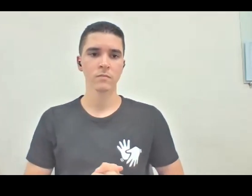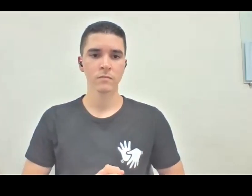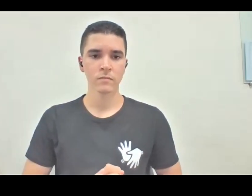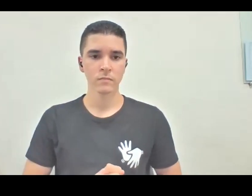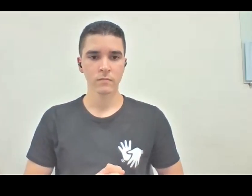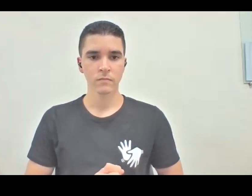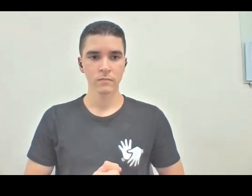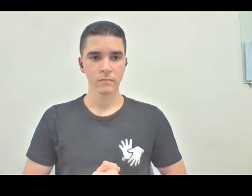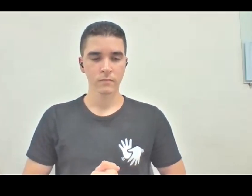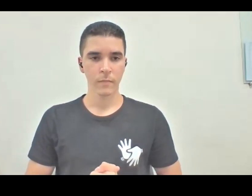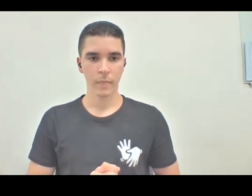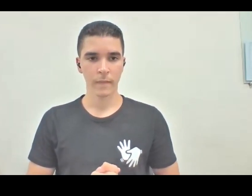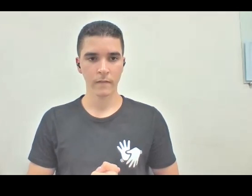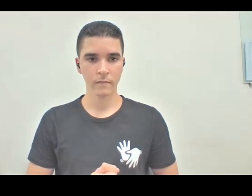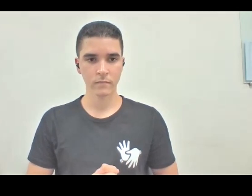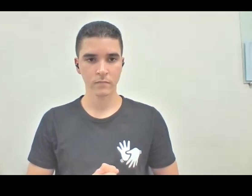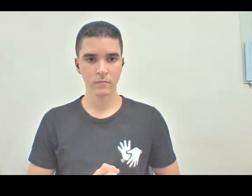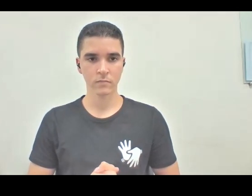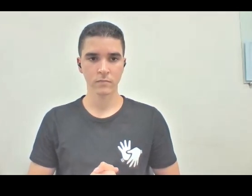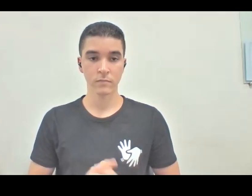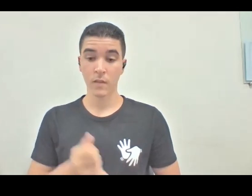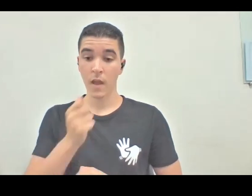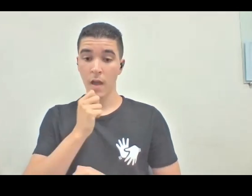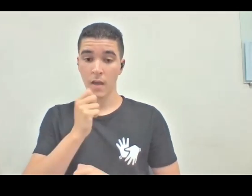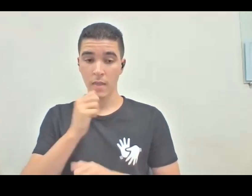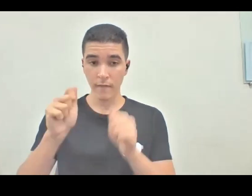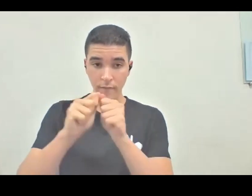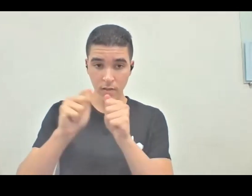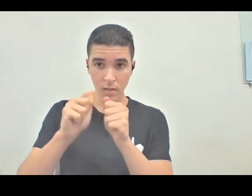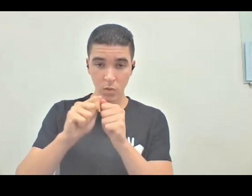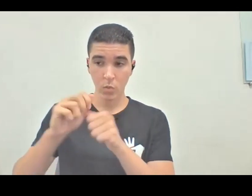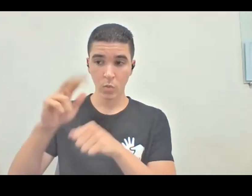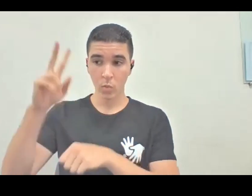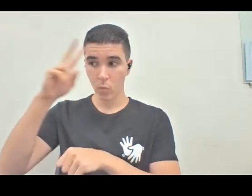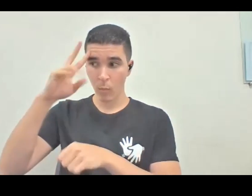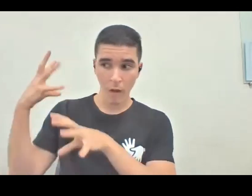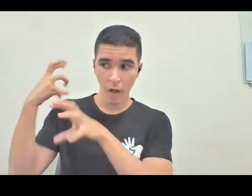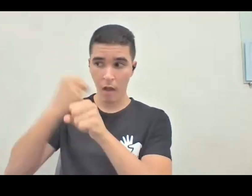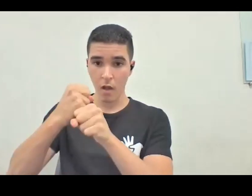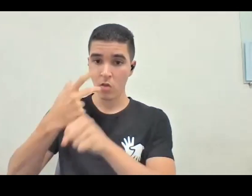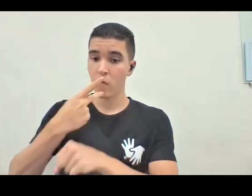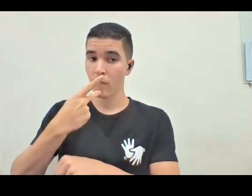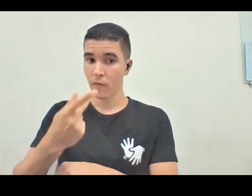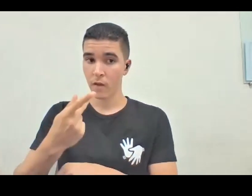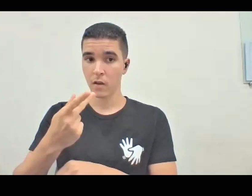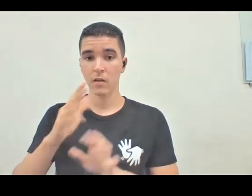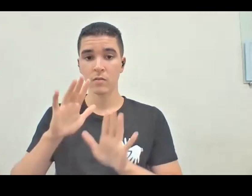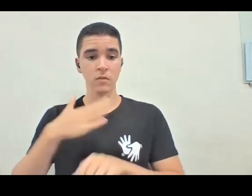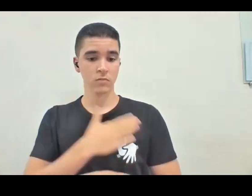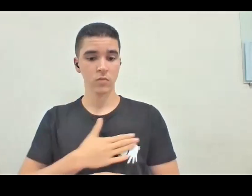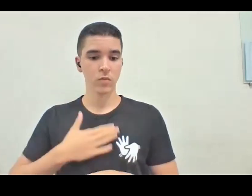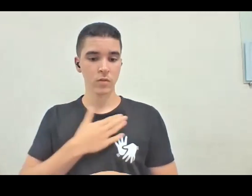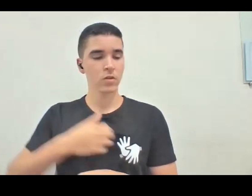Ainda nesse intuito de recapitulação, eu já estou falando, mas gostaria de me